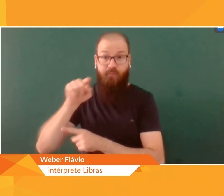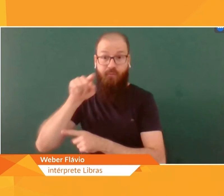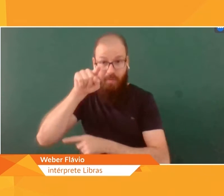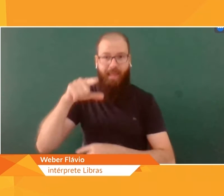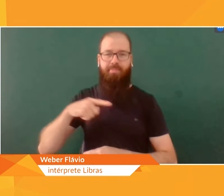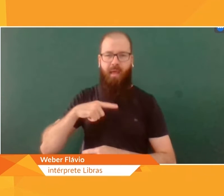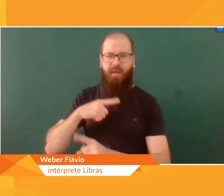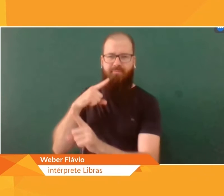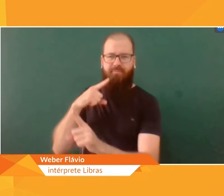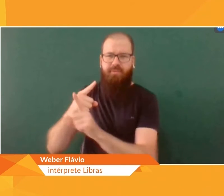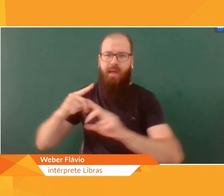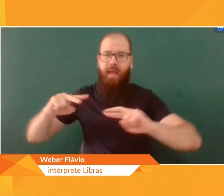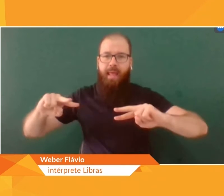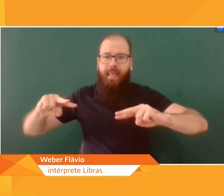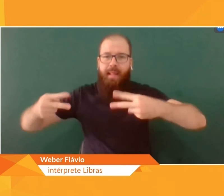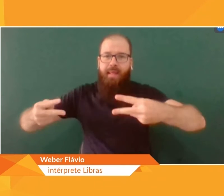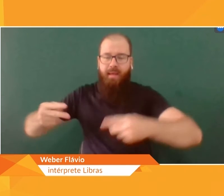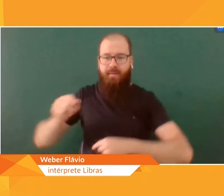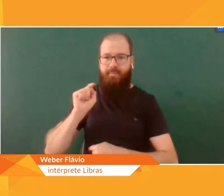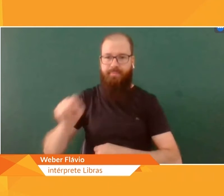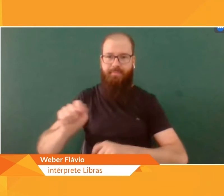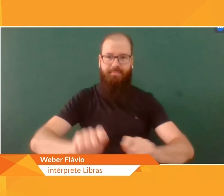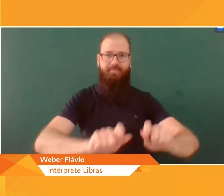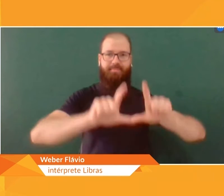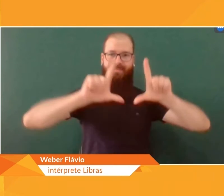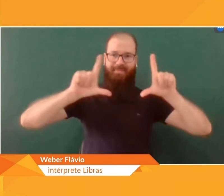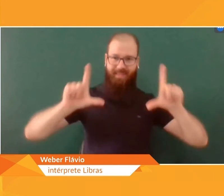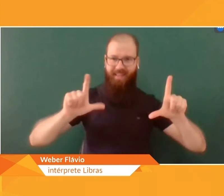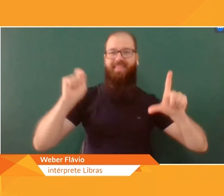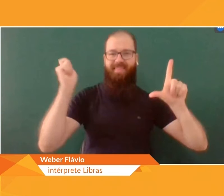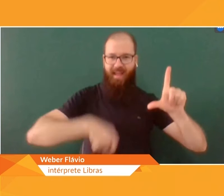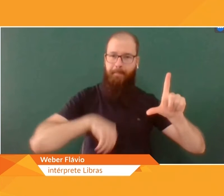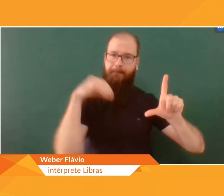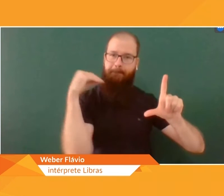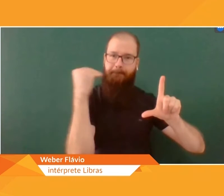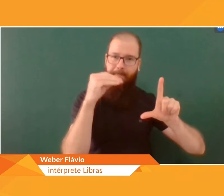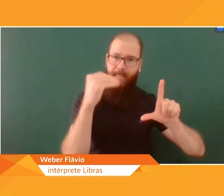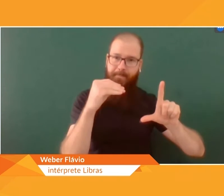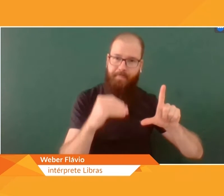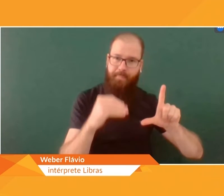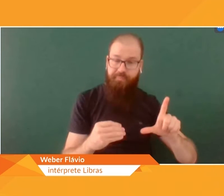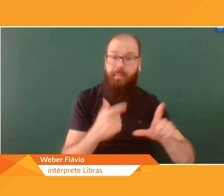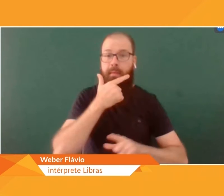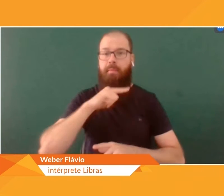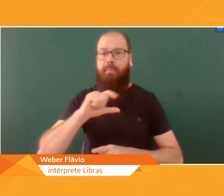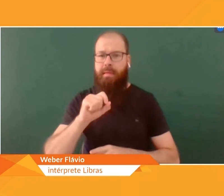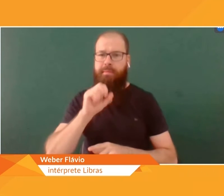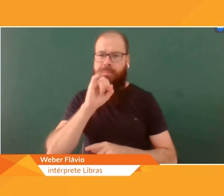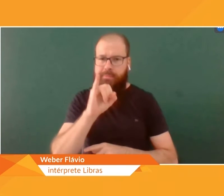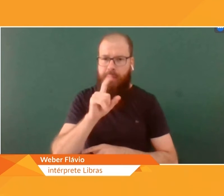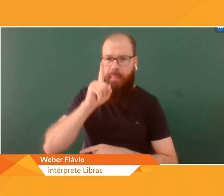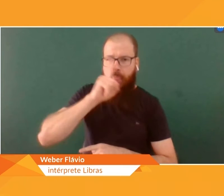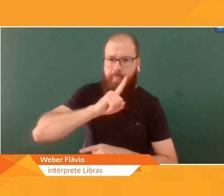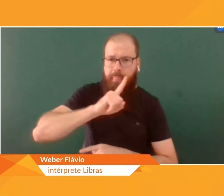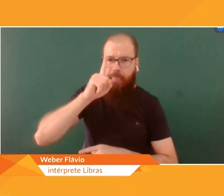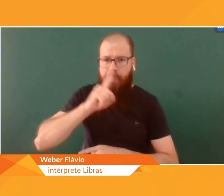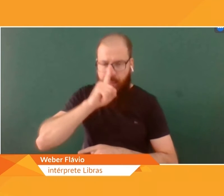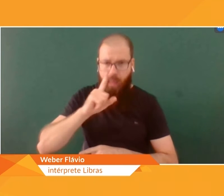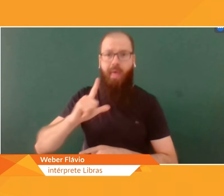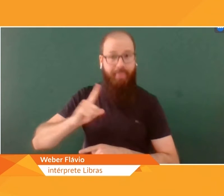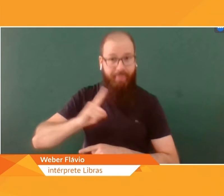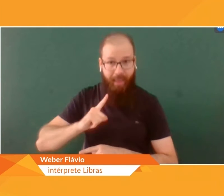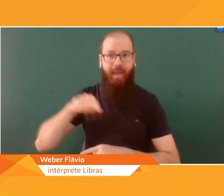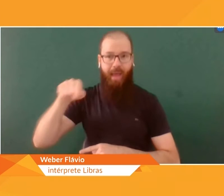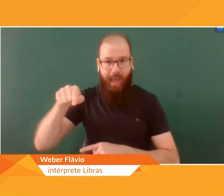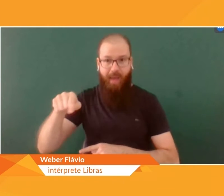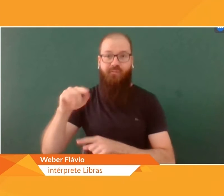o link para a inscrição do seminário, e quem tem alguma dificuldade no proceder da inscrição, tem também um videozinho